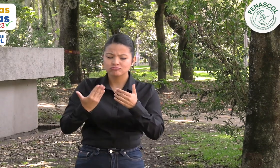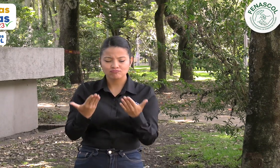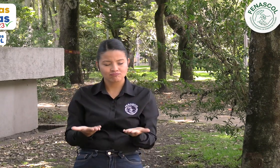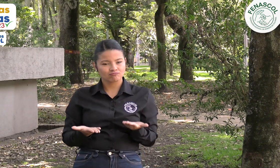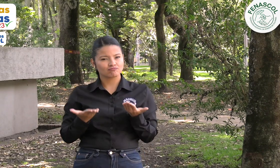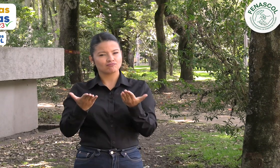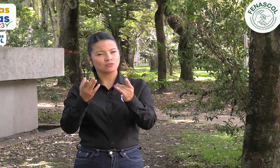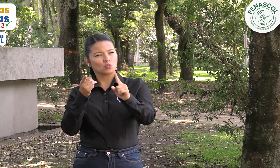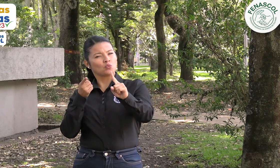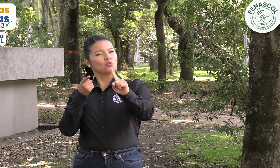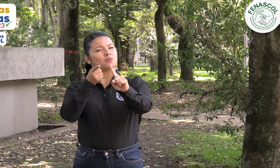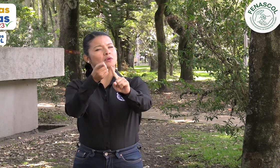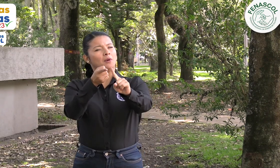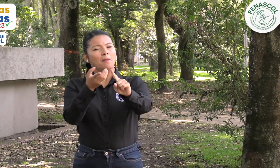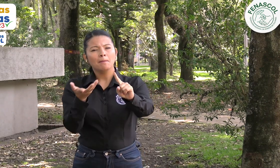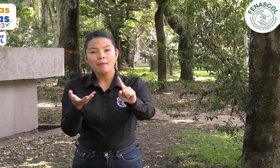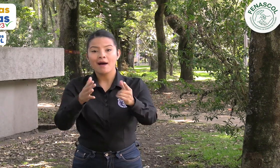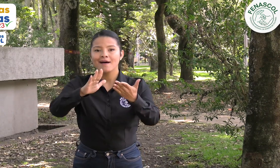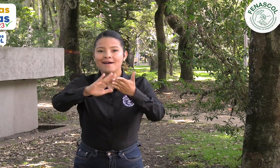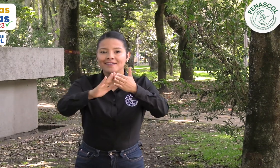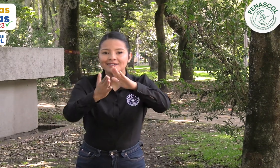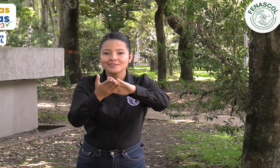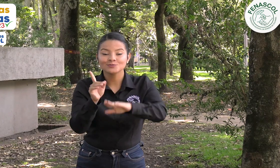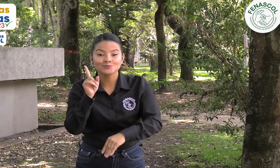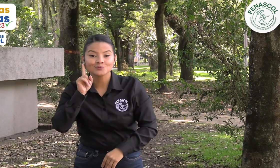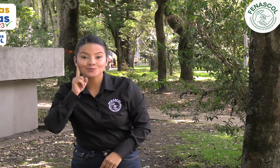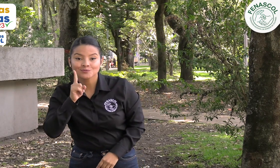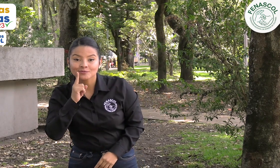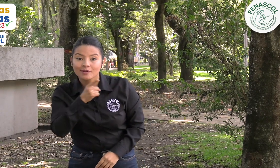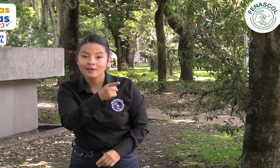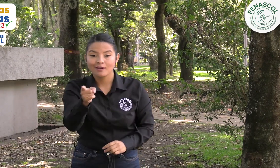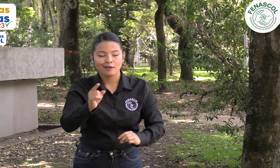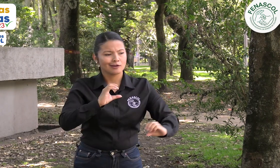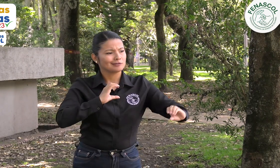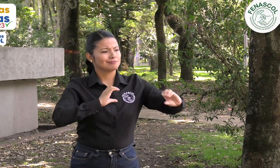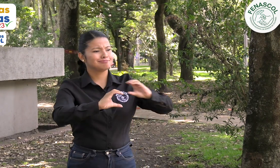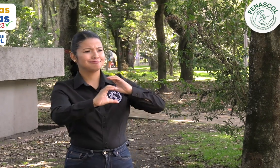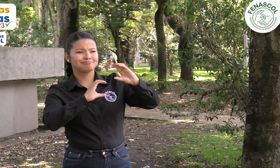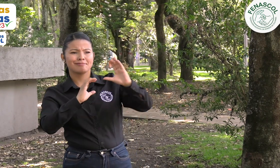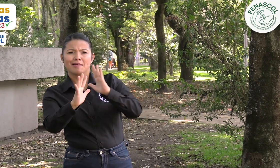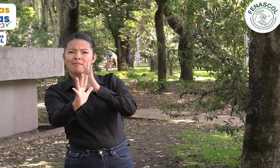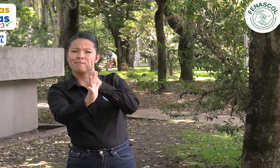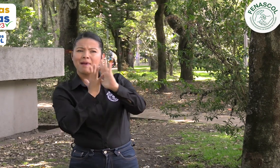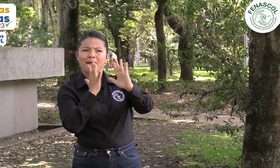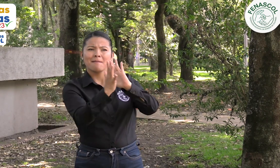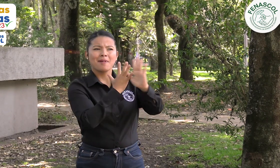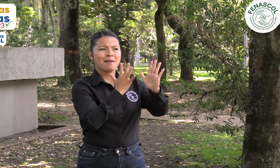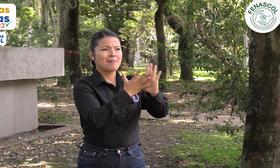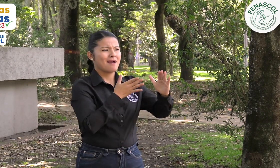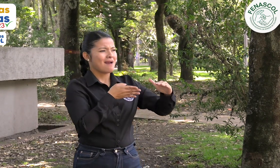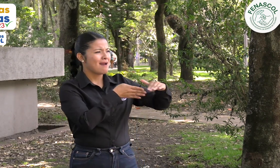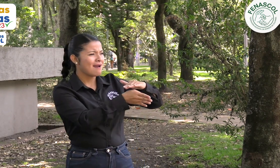la comunidad sorda tenga acceso a la comunicación, información y mucho más de manera satisfactoria.